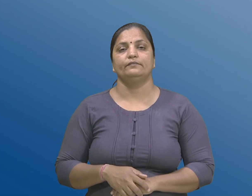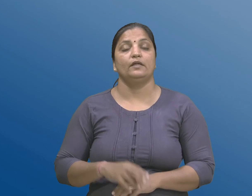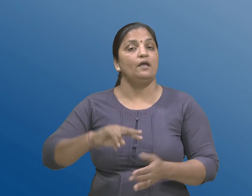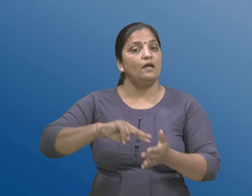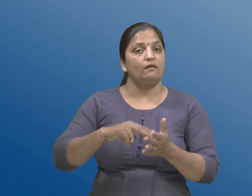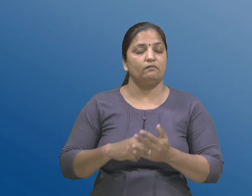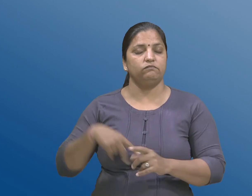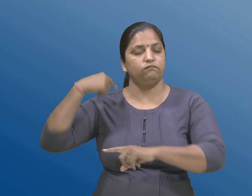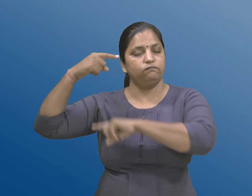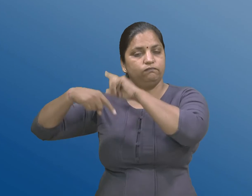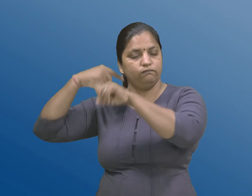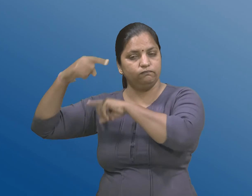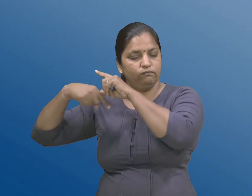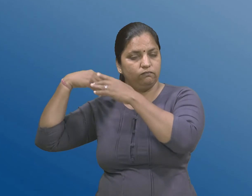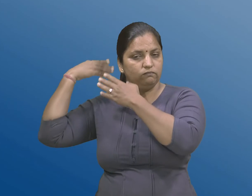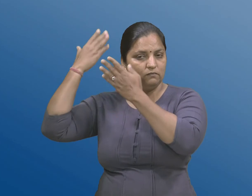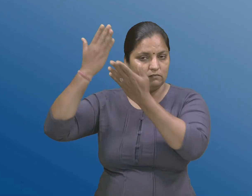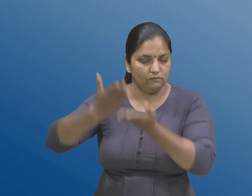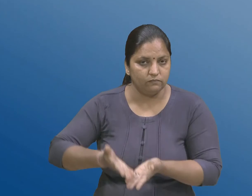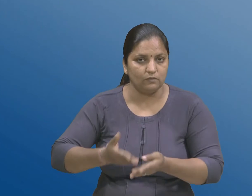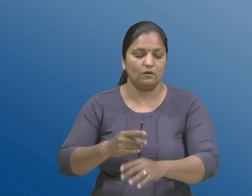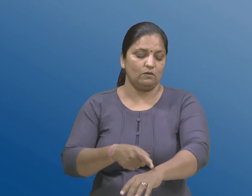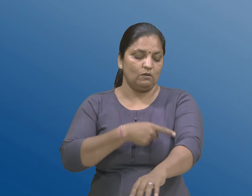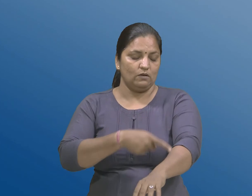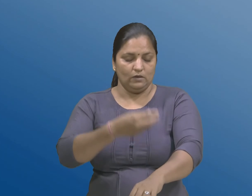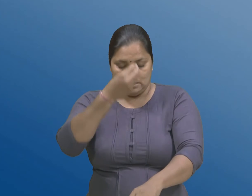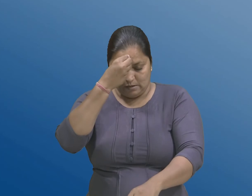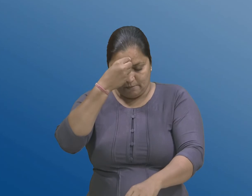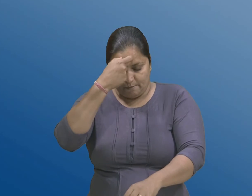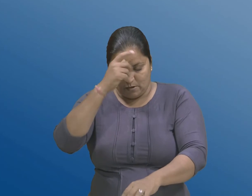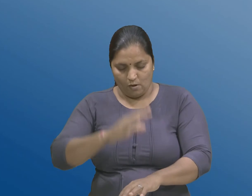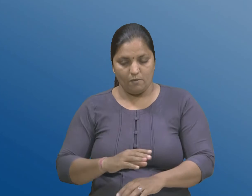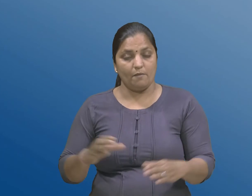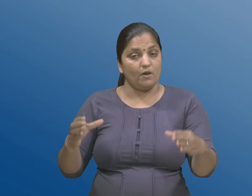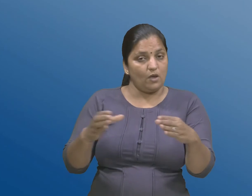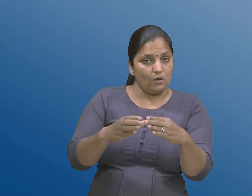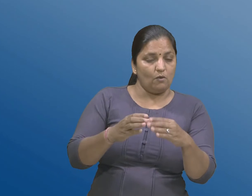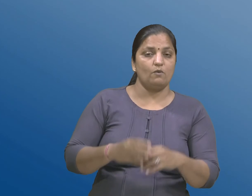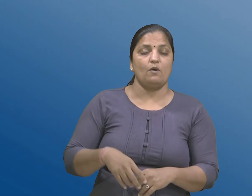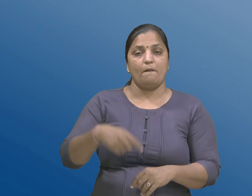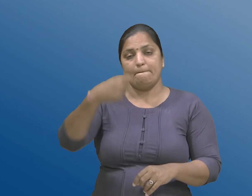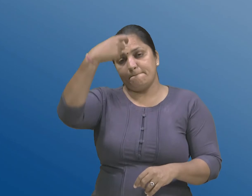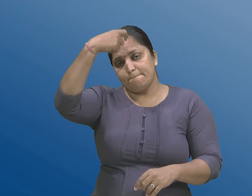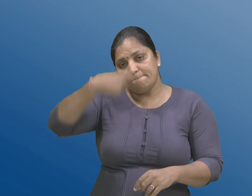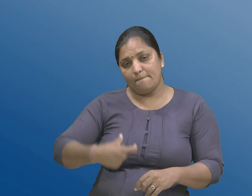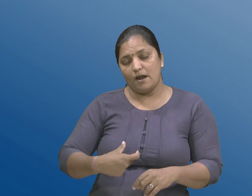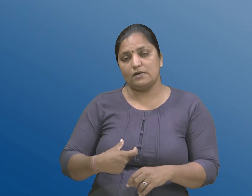वार्सागत स्नायू किय रोगना लक्षणों नो एक समू के जे मानव शरीरनू हलन्चलं करावता